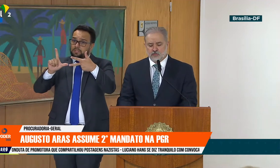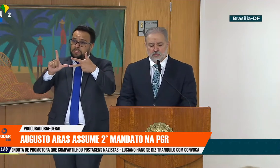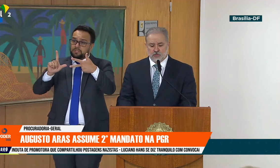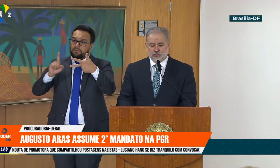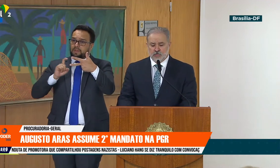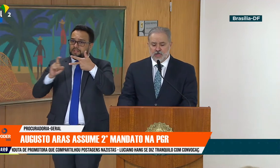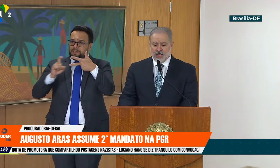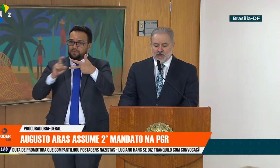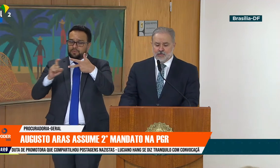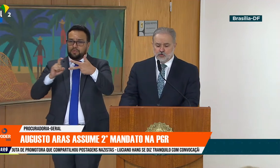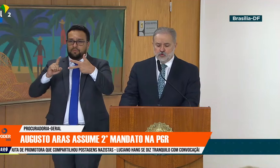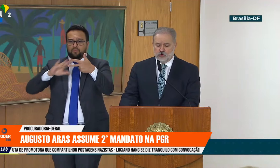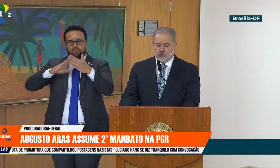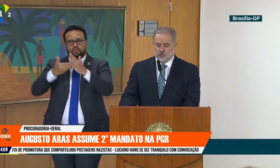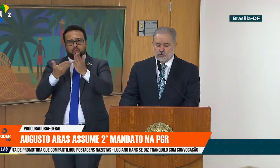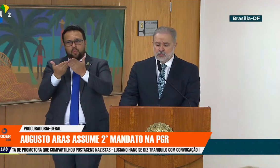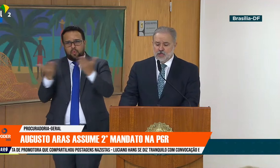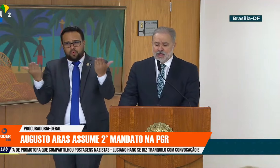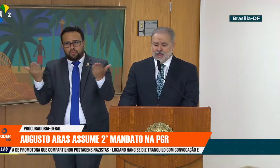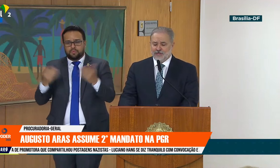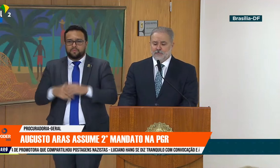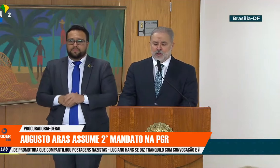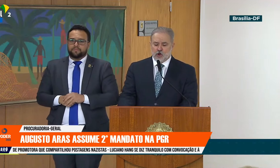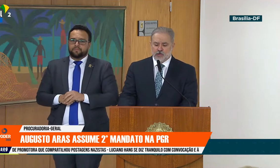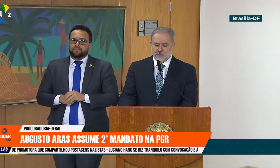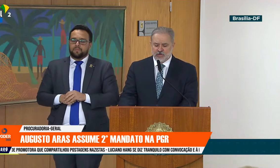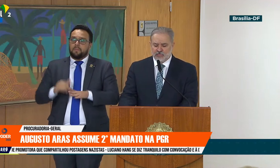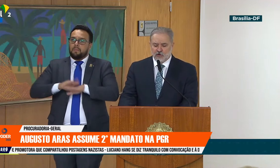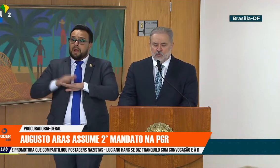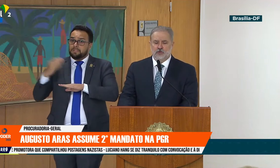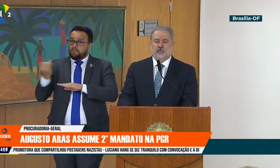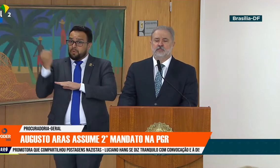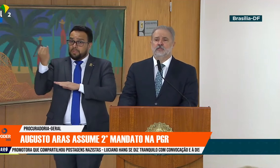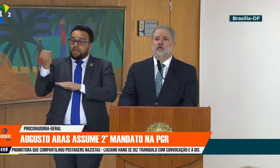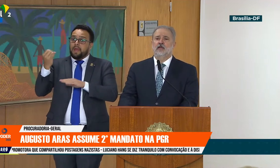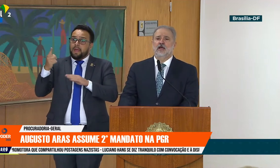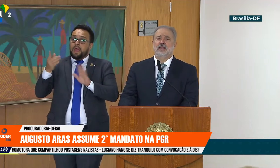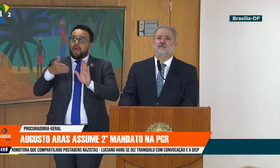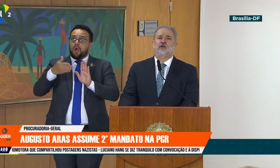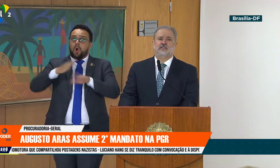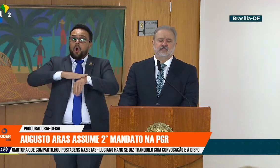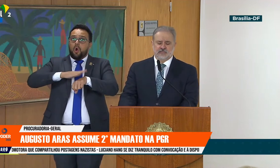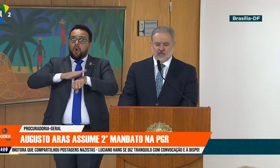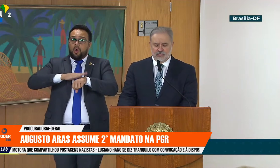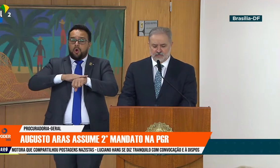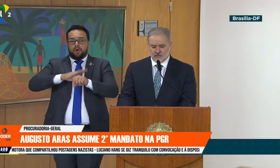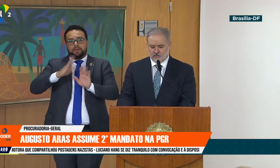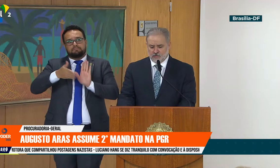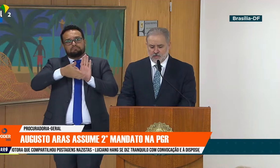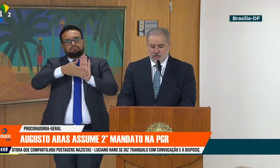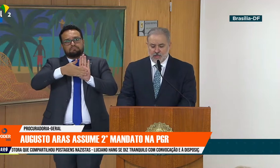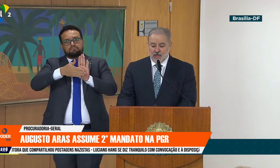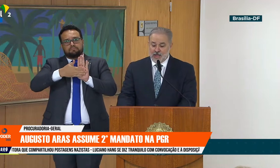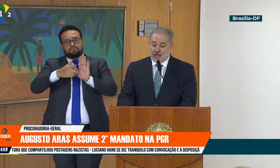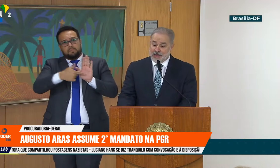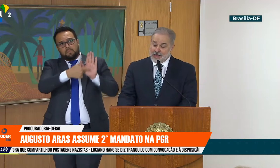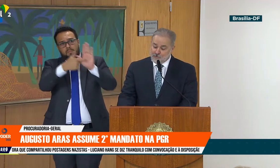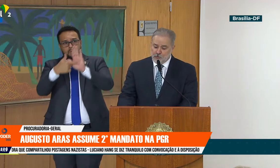senhoras e senhores, além de tudo isso, é também hora de prestar contas a vossas excelências.